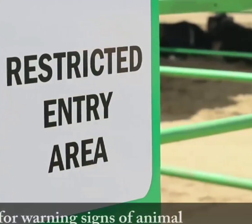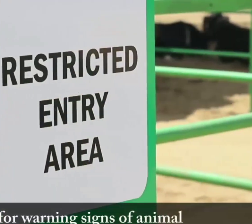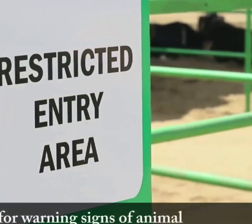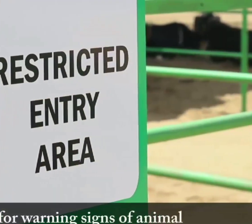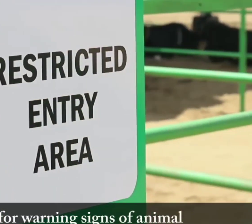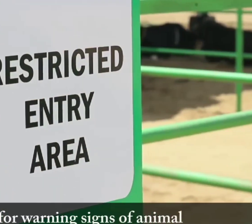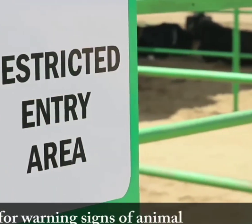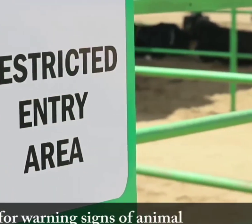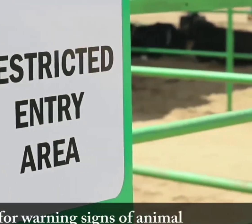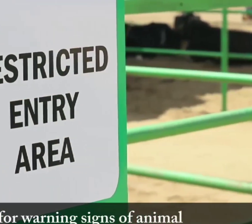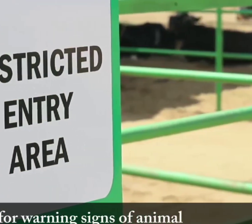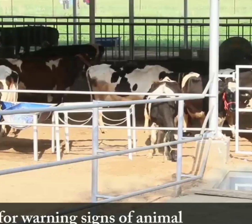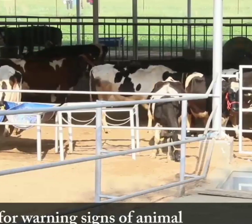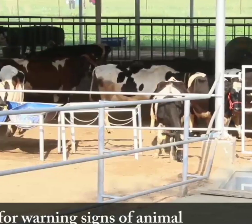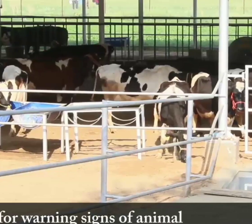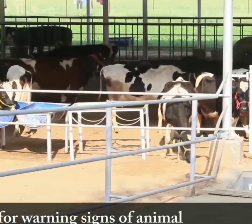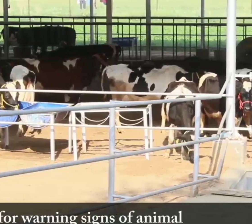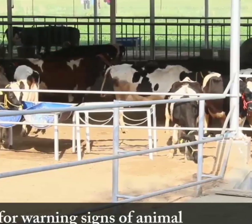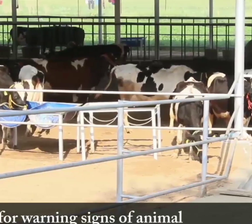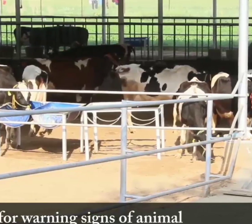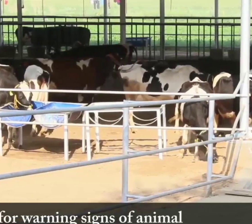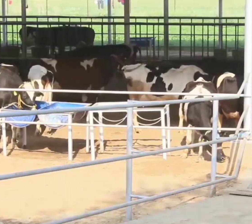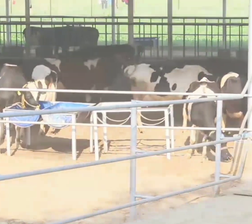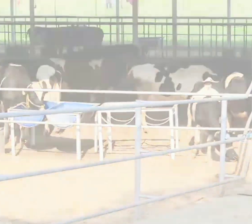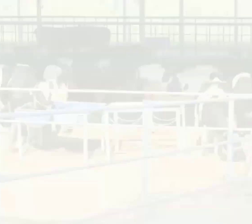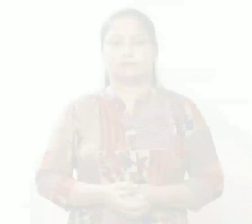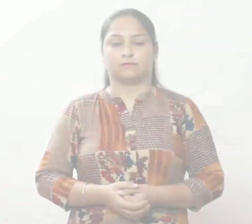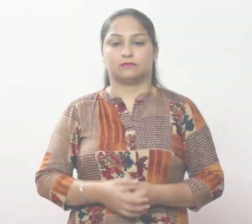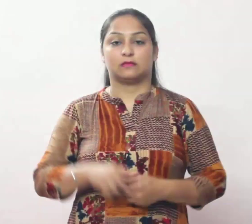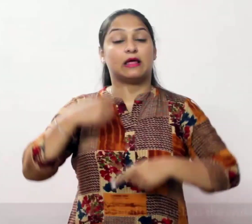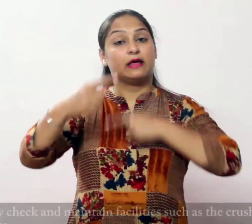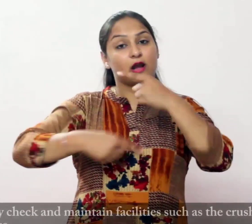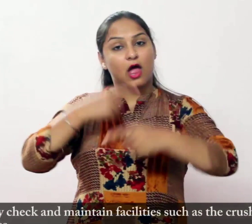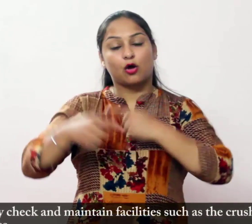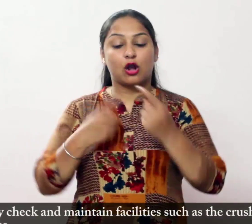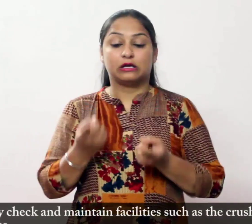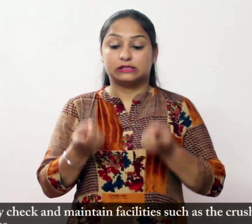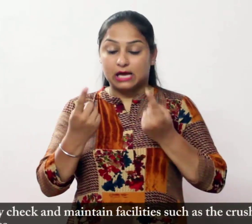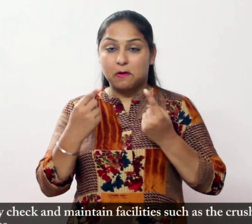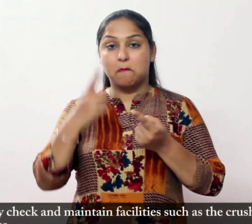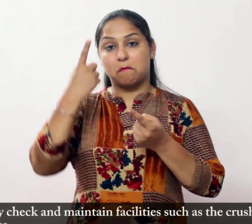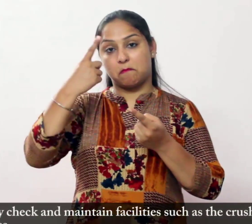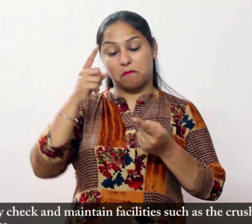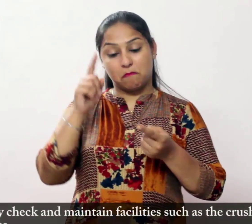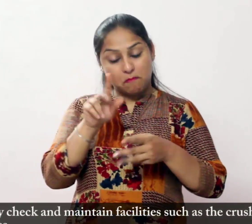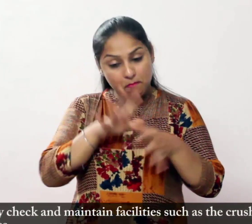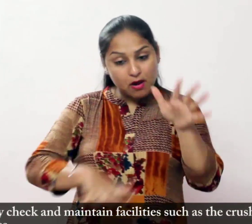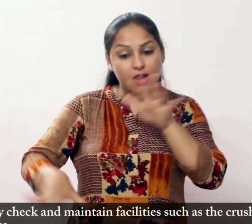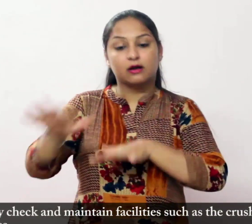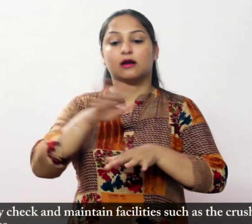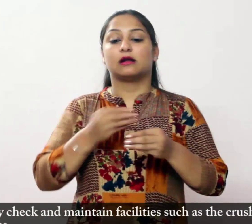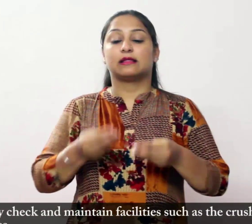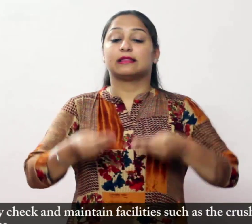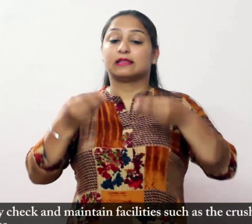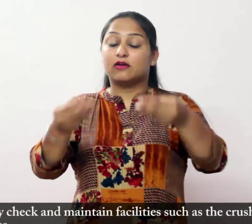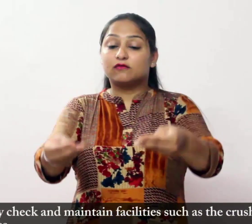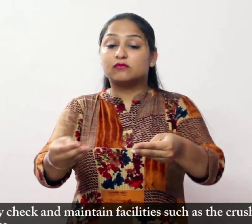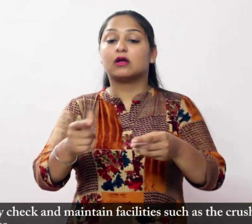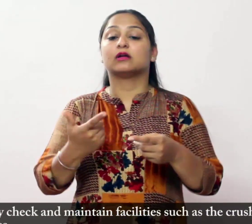नव विवाहित गायों और बच्छीयों को नियमित रूप से क्रश, गेट और बांड जैसी